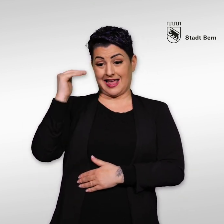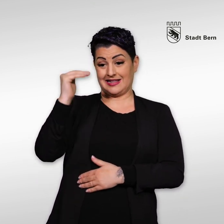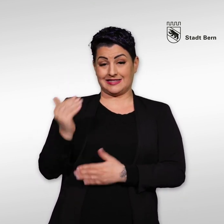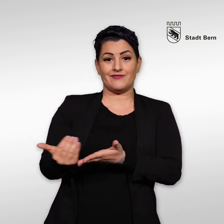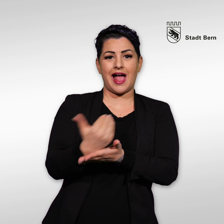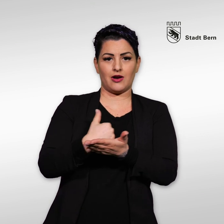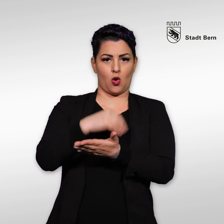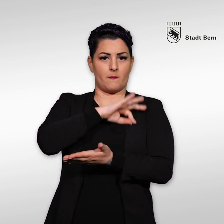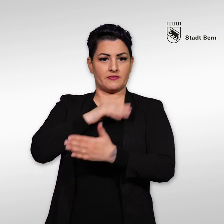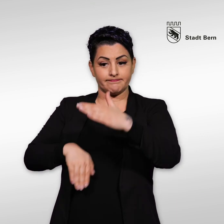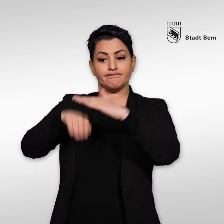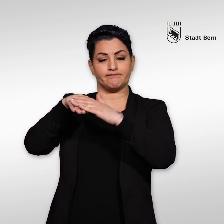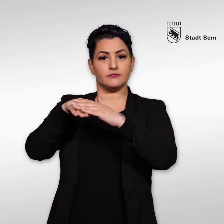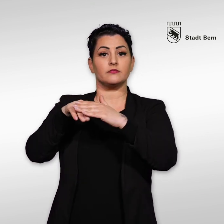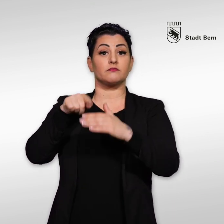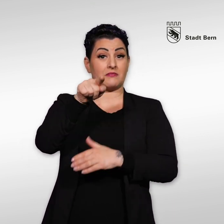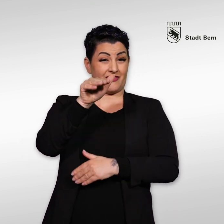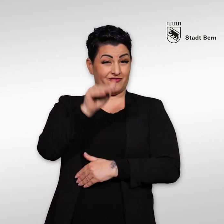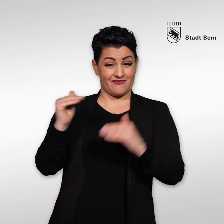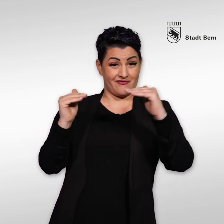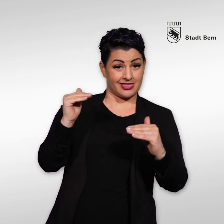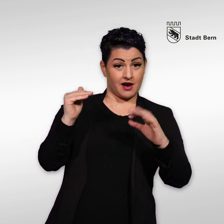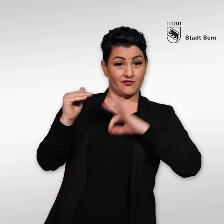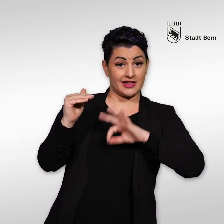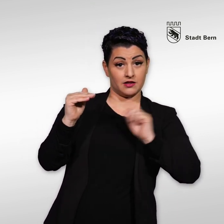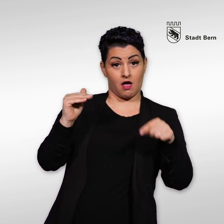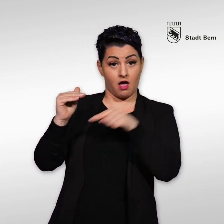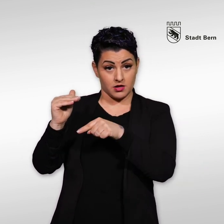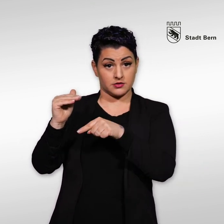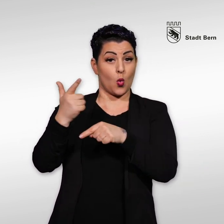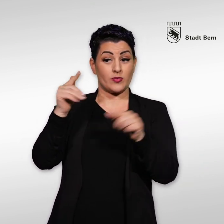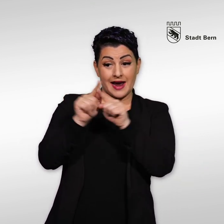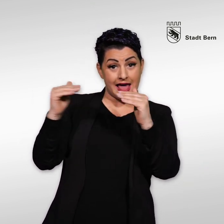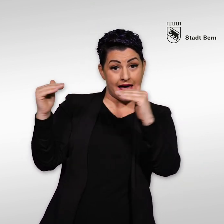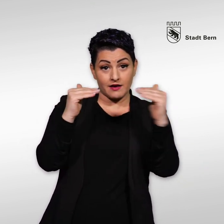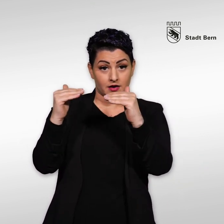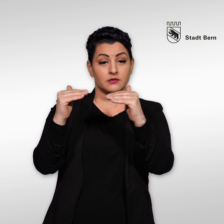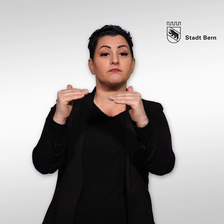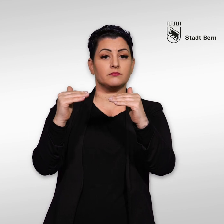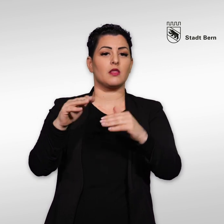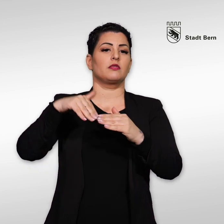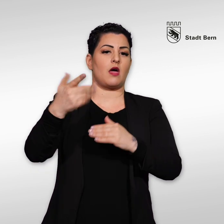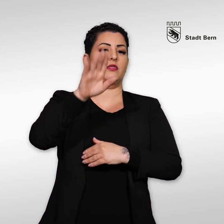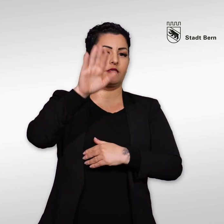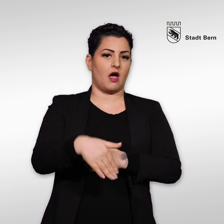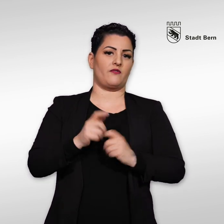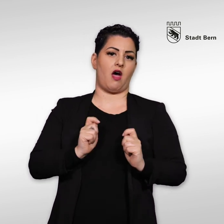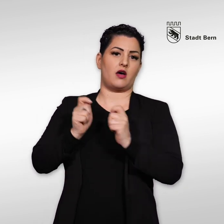Haben Sie weniger Einkommen als auf der Liste oder genauso viel Einkommen wie auf der Liste, dann dürfen Sie eine